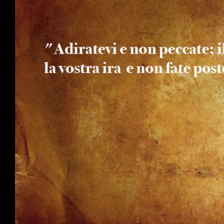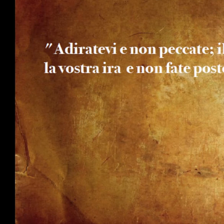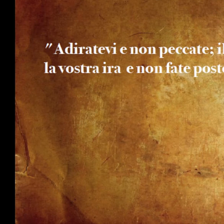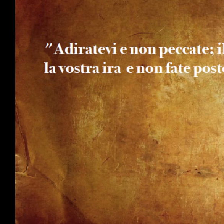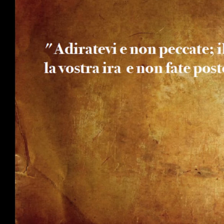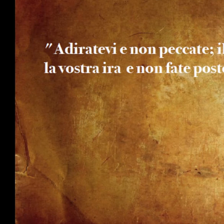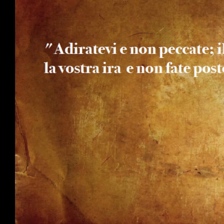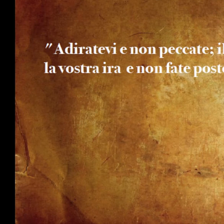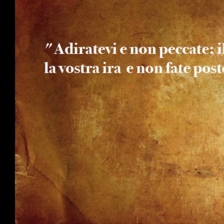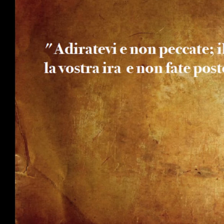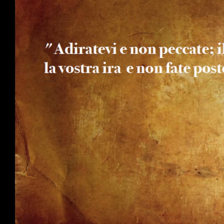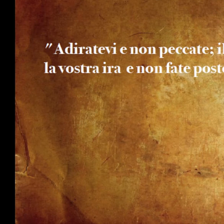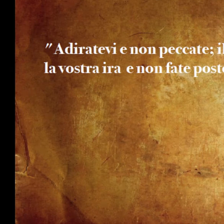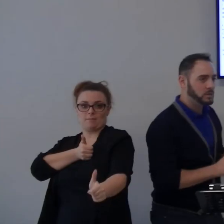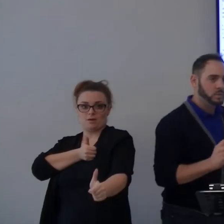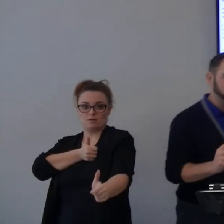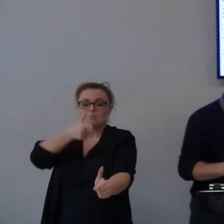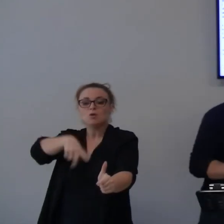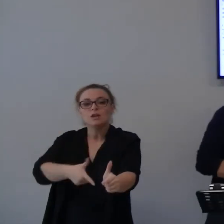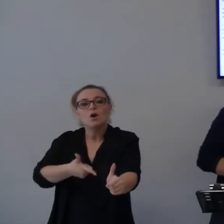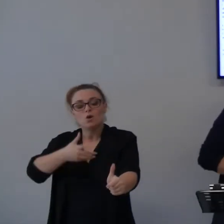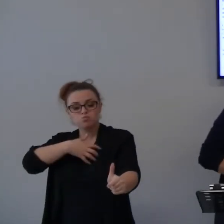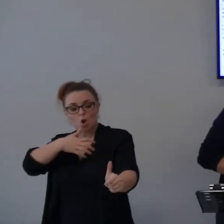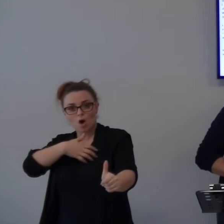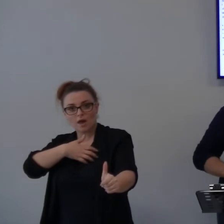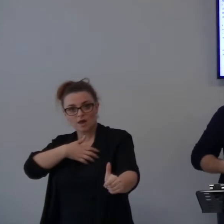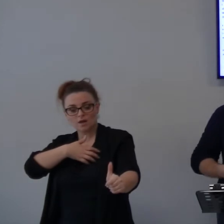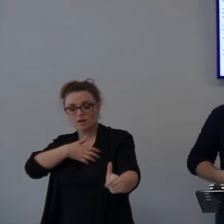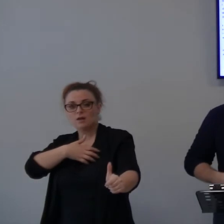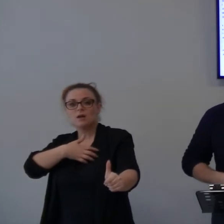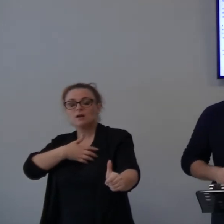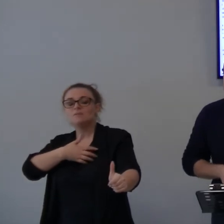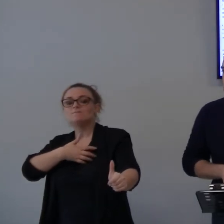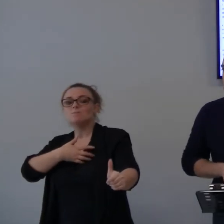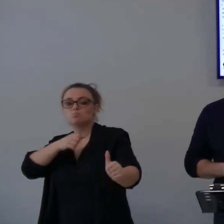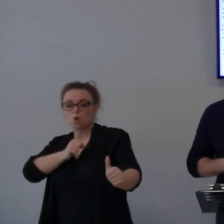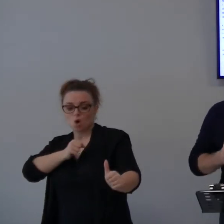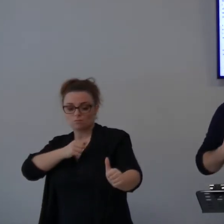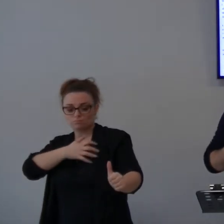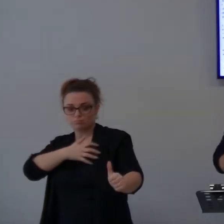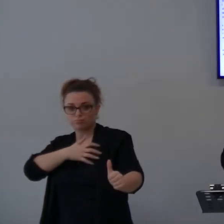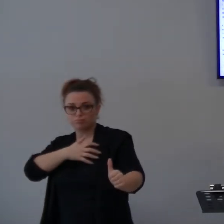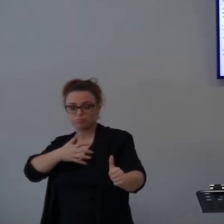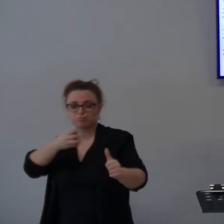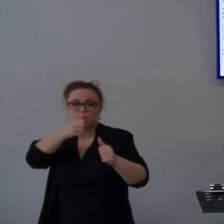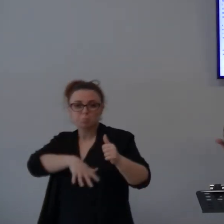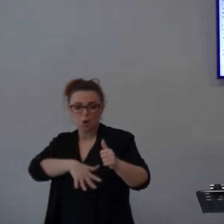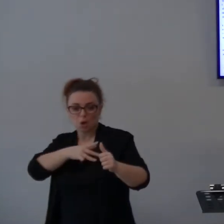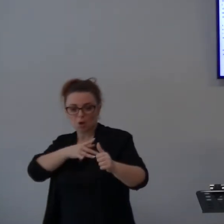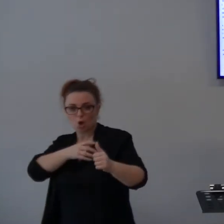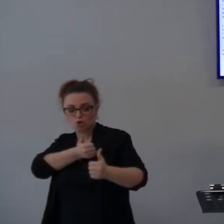fate il vostro bandiamo. Quindi, riceviamo questo insegnamento. Possiamo